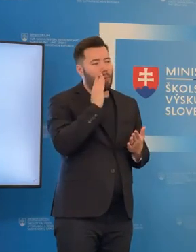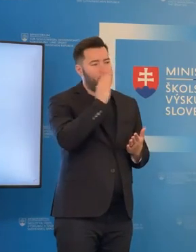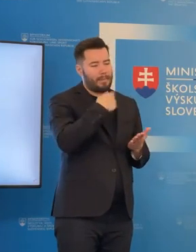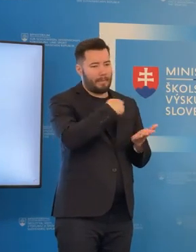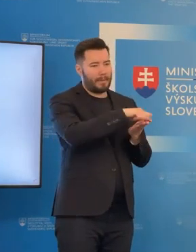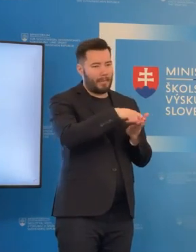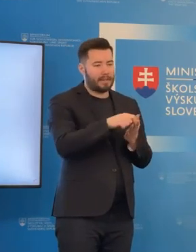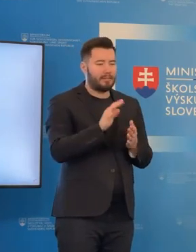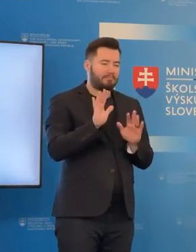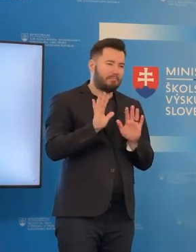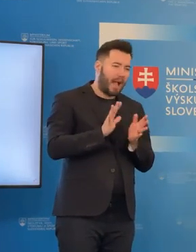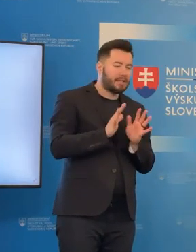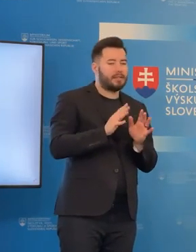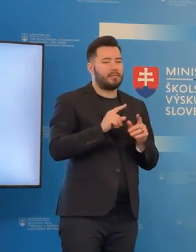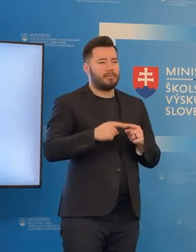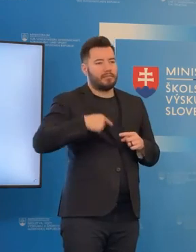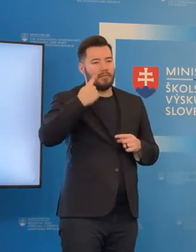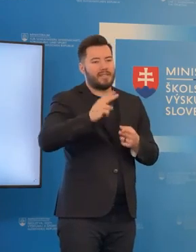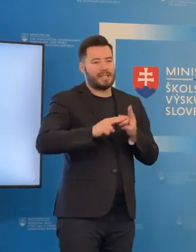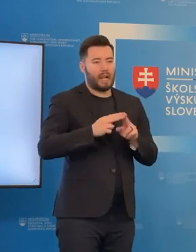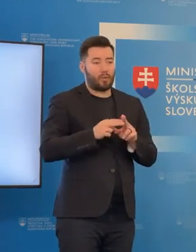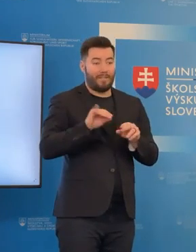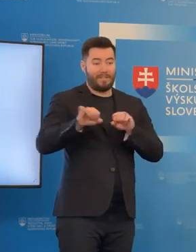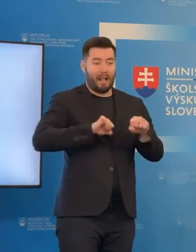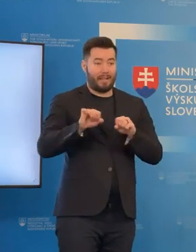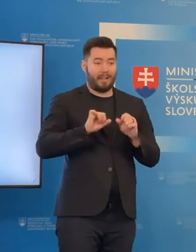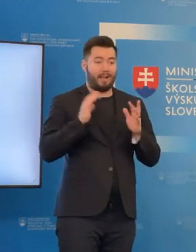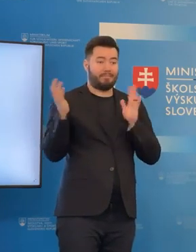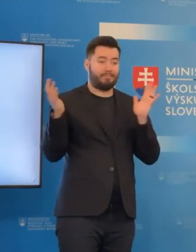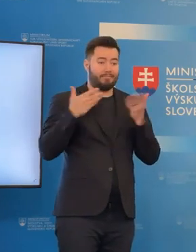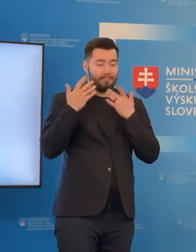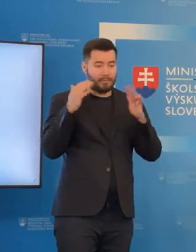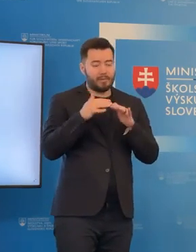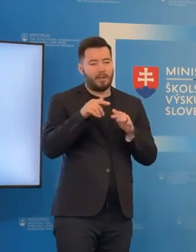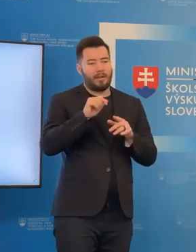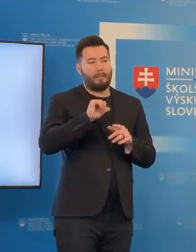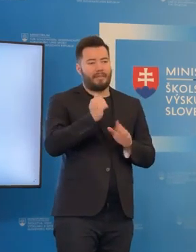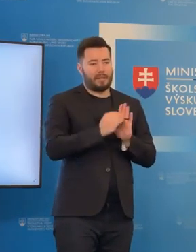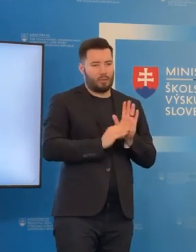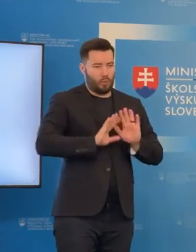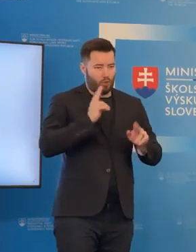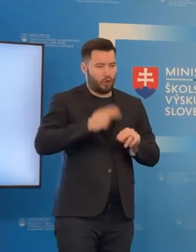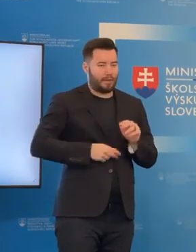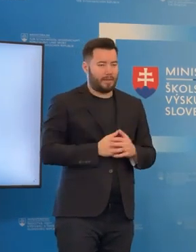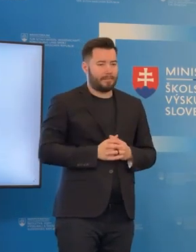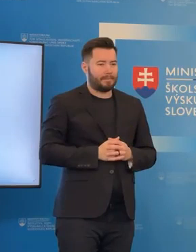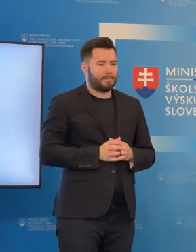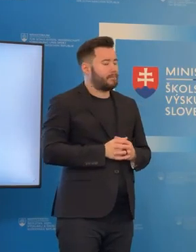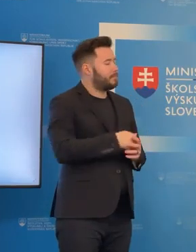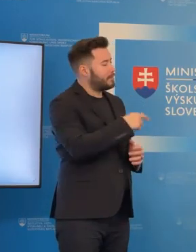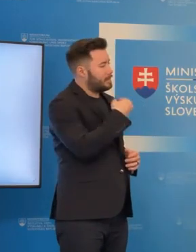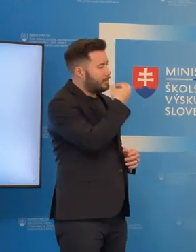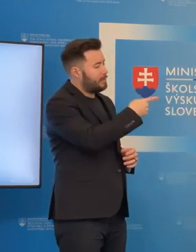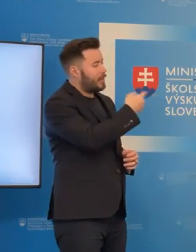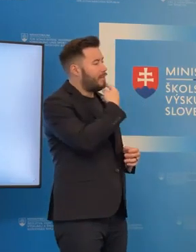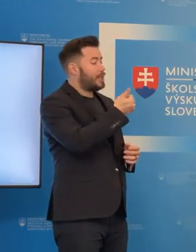Ja predpokladám, že budúci týždeň v stredu, keď sa vidíme na vláde, budeme mať opäť prvé dáta. Spomínali ste jednorazový príspevok 200 eur na jedného